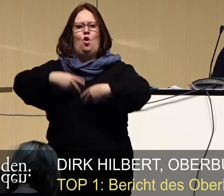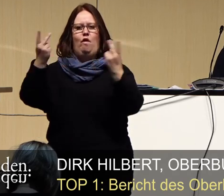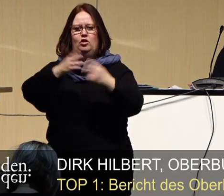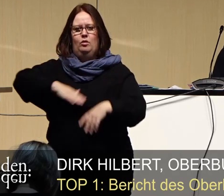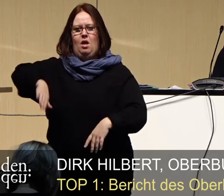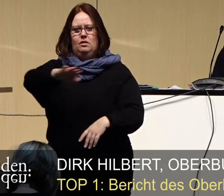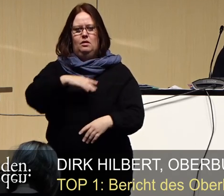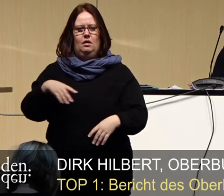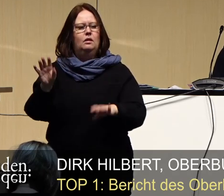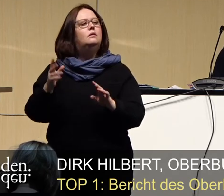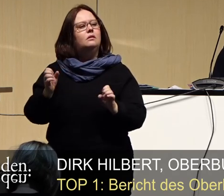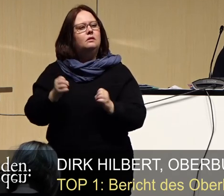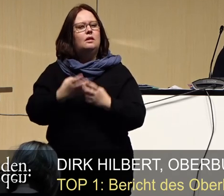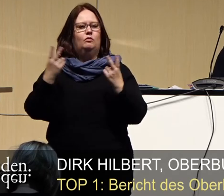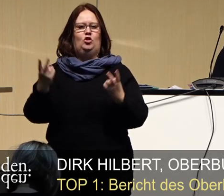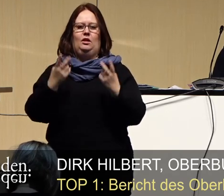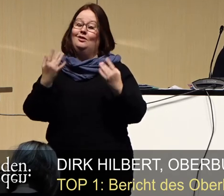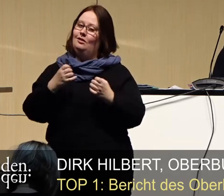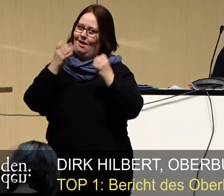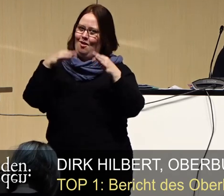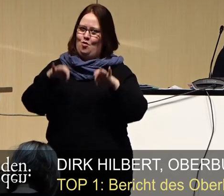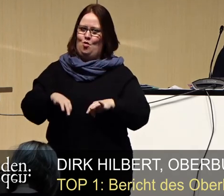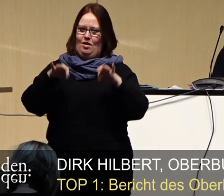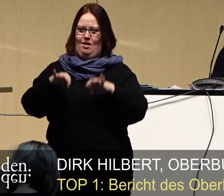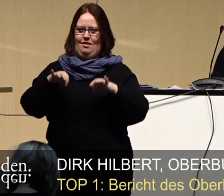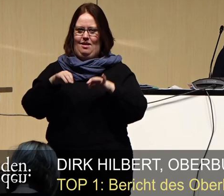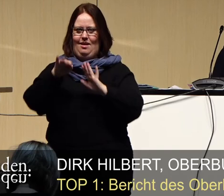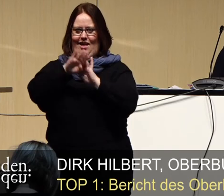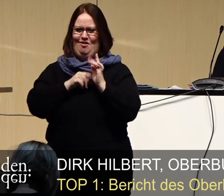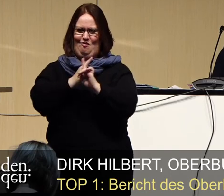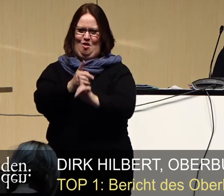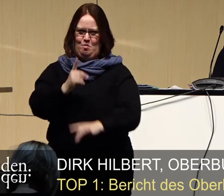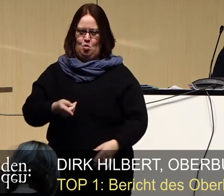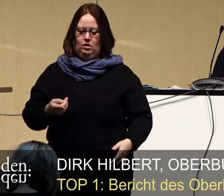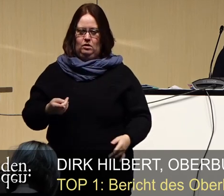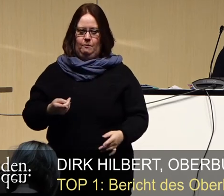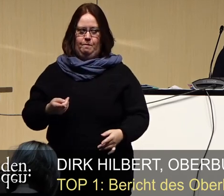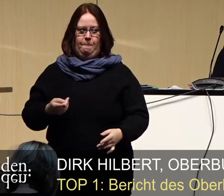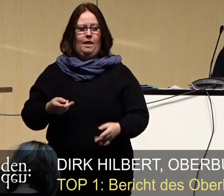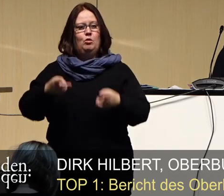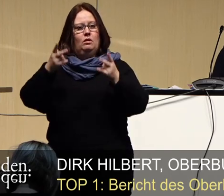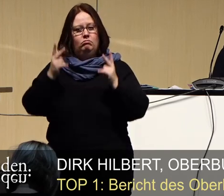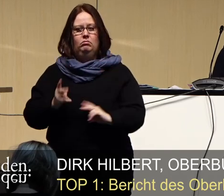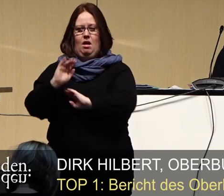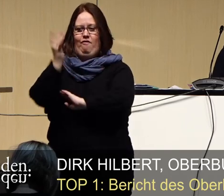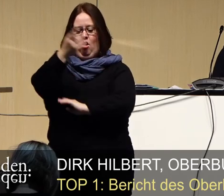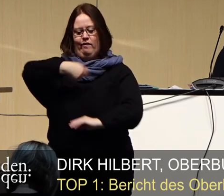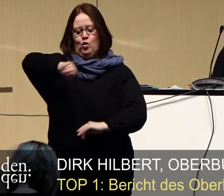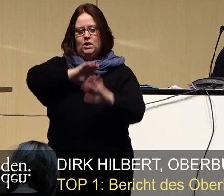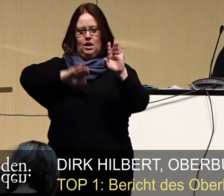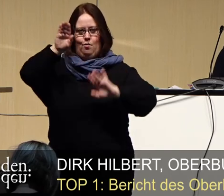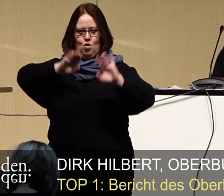Natürlich unter Einhaltung der AHA-Regeln. Das wäre ein echter Erfolg für unsere